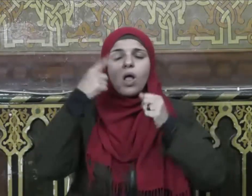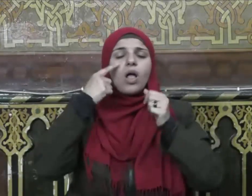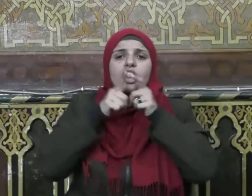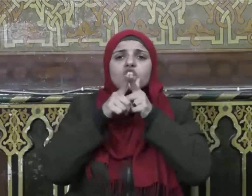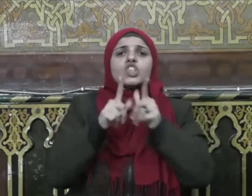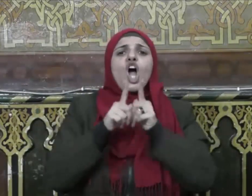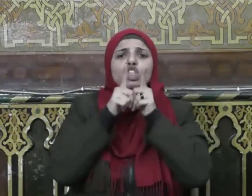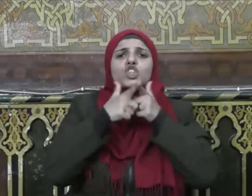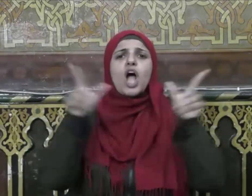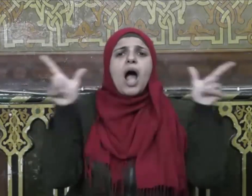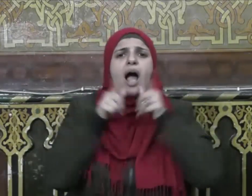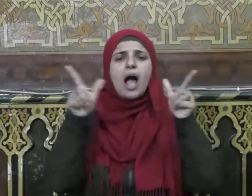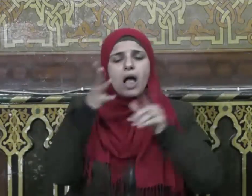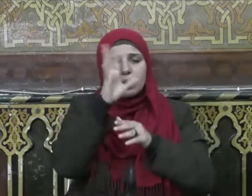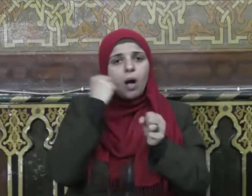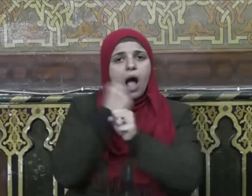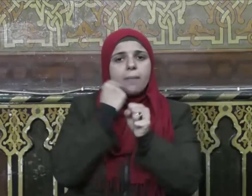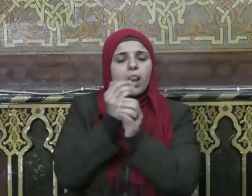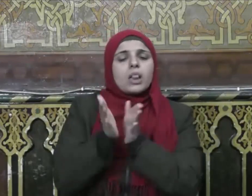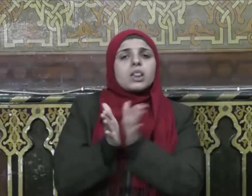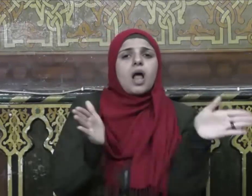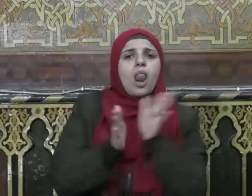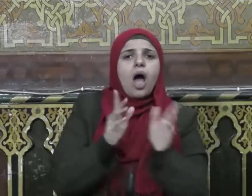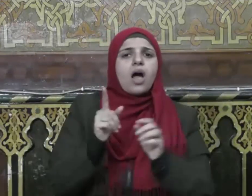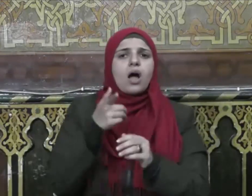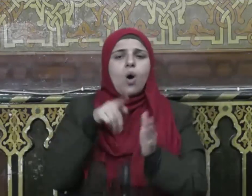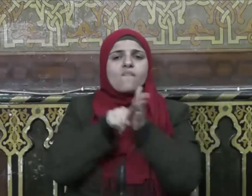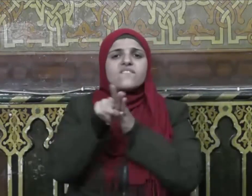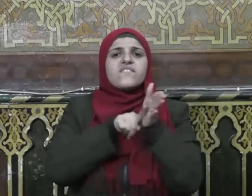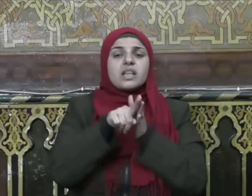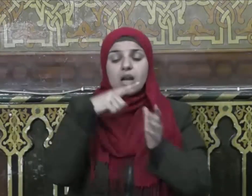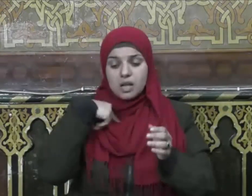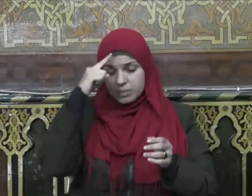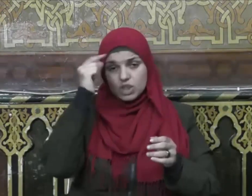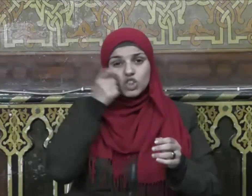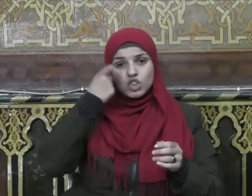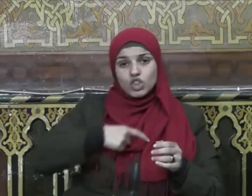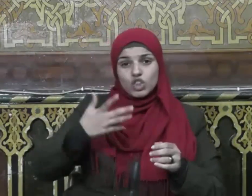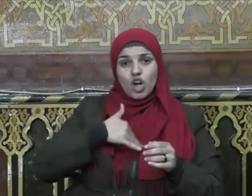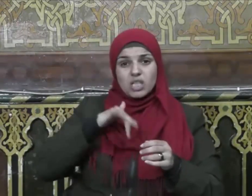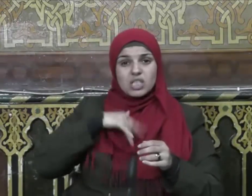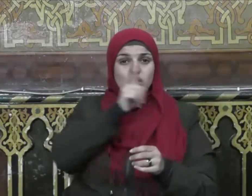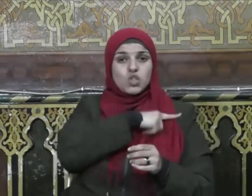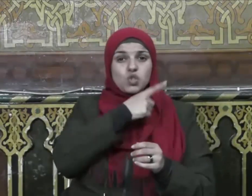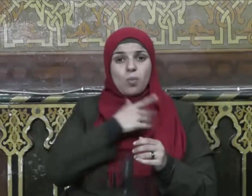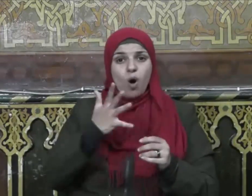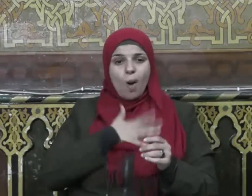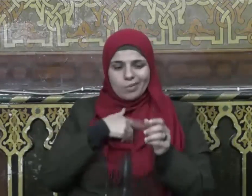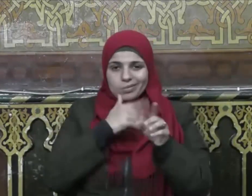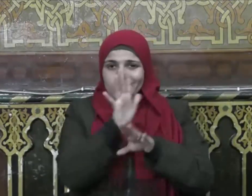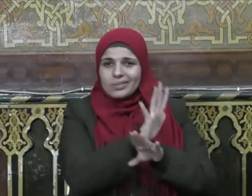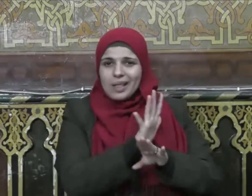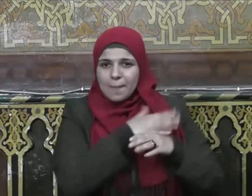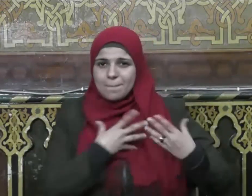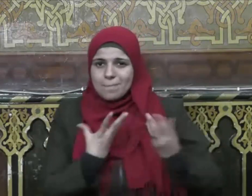وتنشر الضلال والفتن فصاحب السوء يسعى لإضلال صاحبه بالعقائد الفاسدة